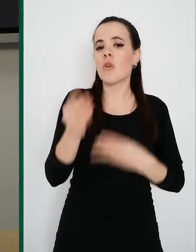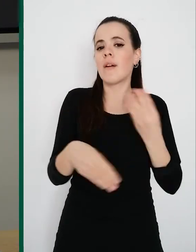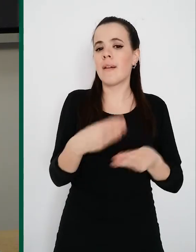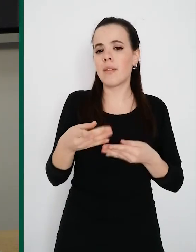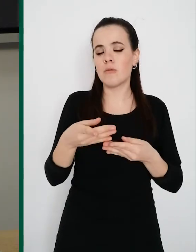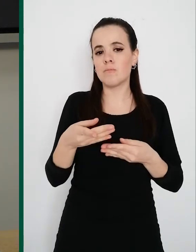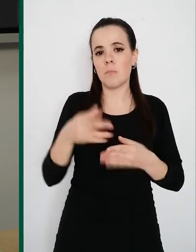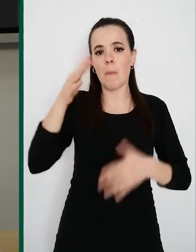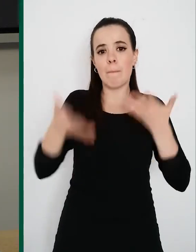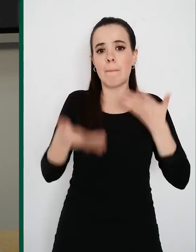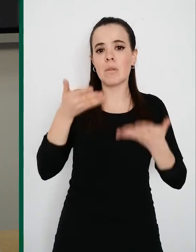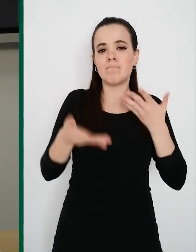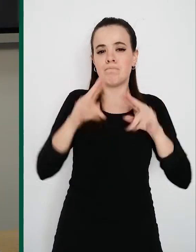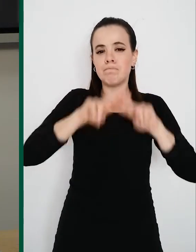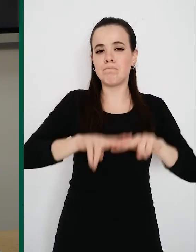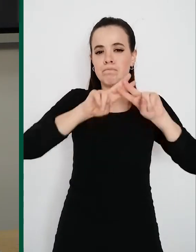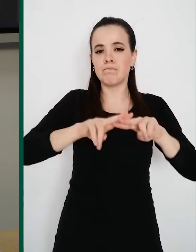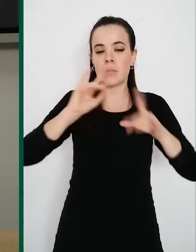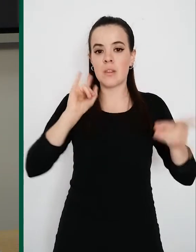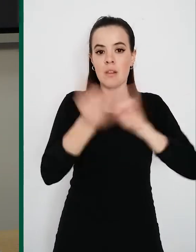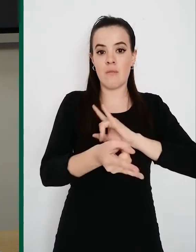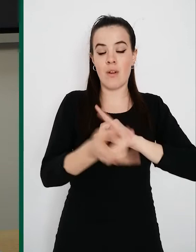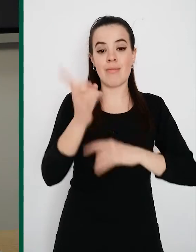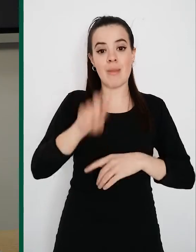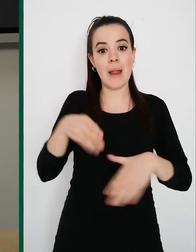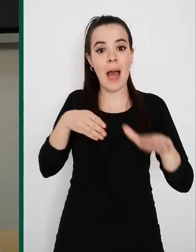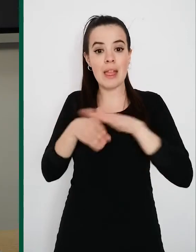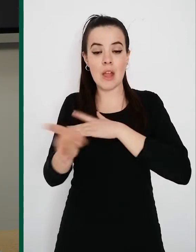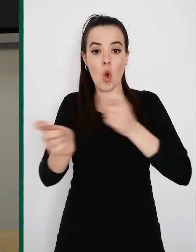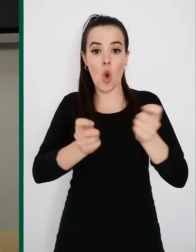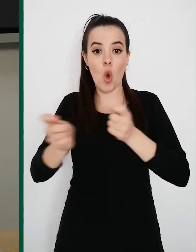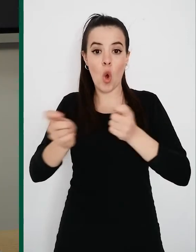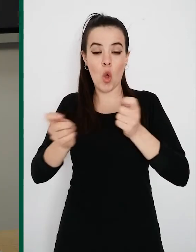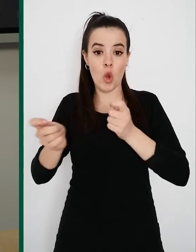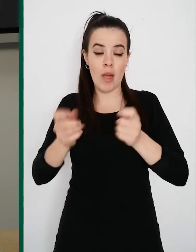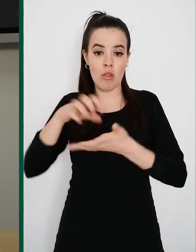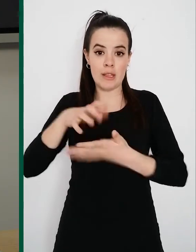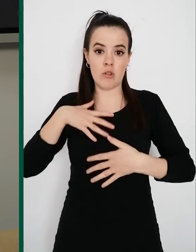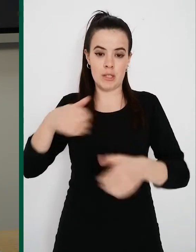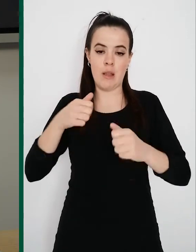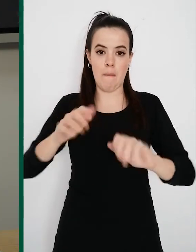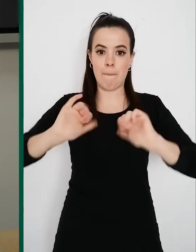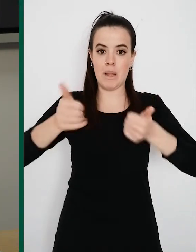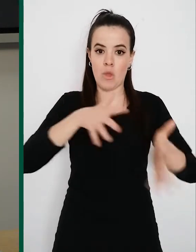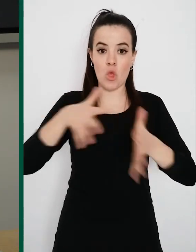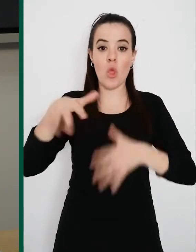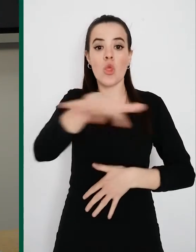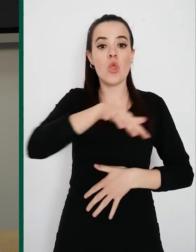y el acceso controlado a los centros de salud a principios de marzo. Lo hicimos inicialmente en las zonas con brotes más evidentes